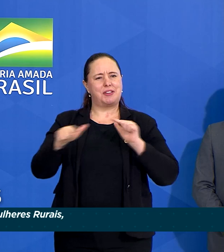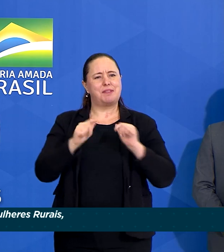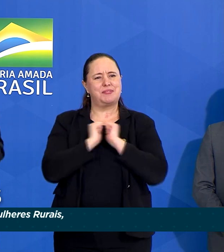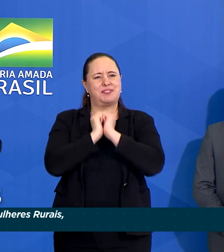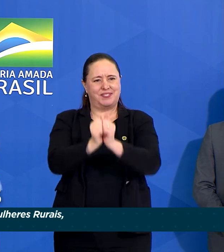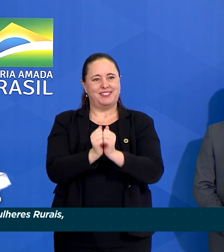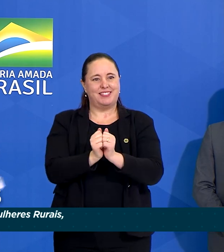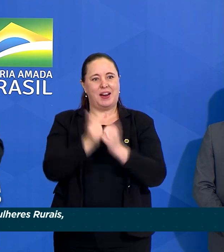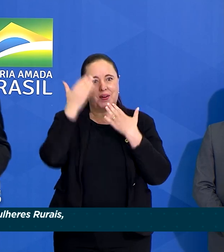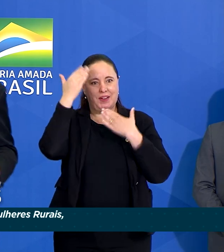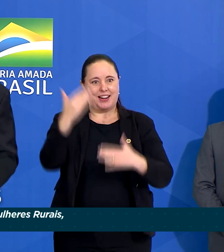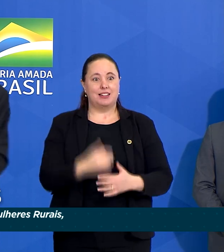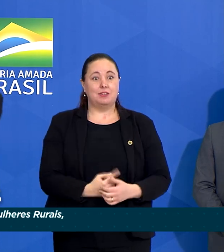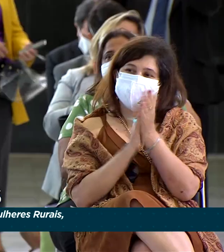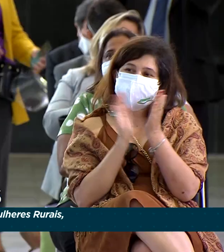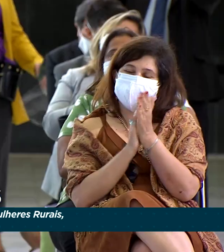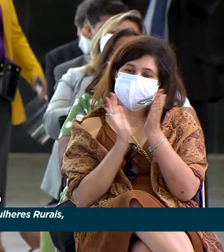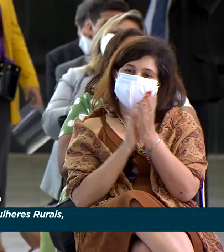Obrigado. Obrigada.